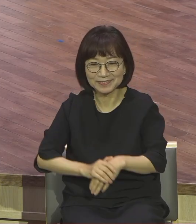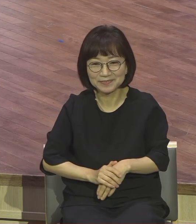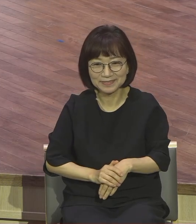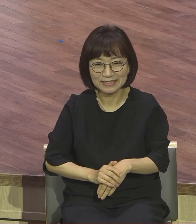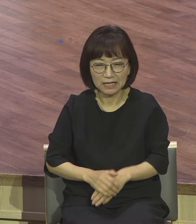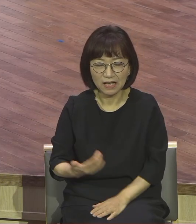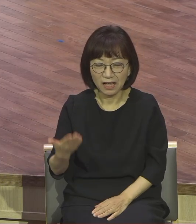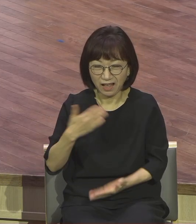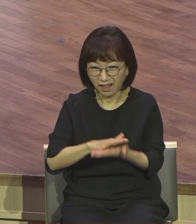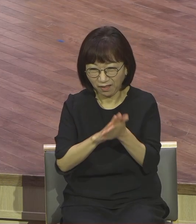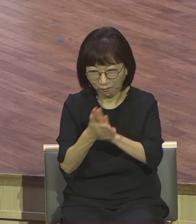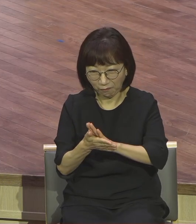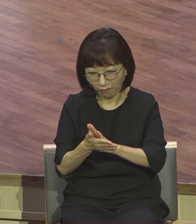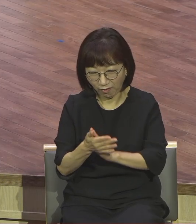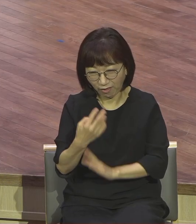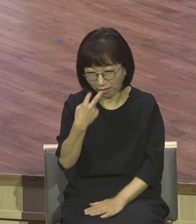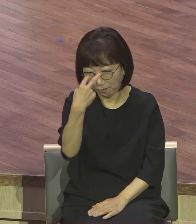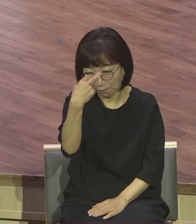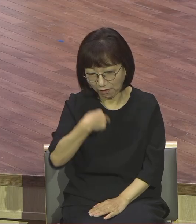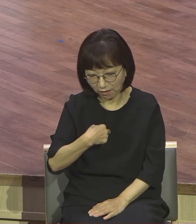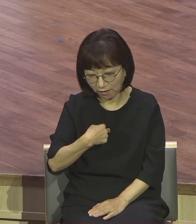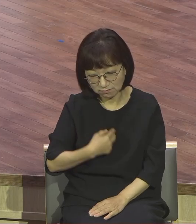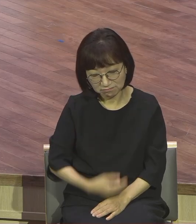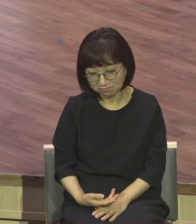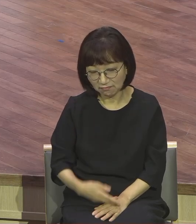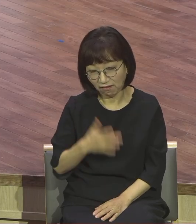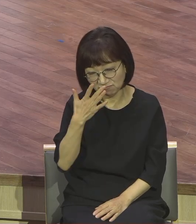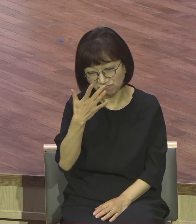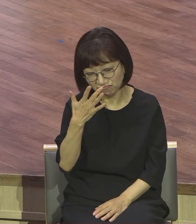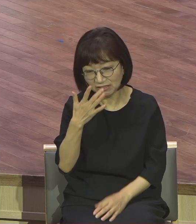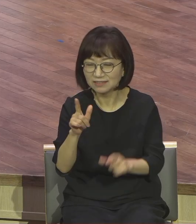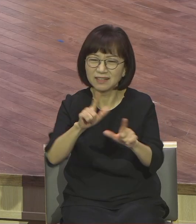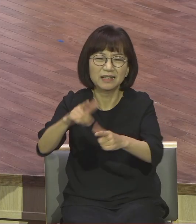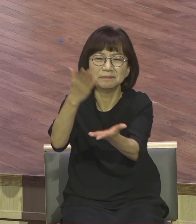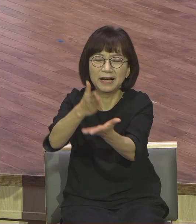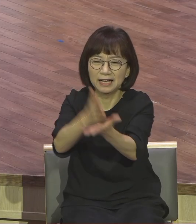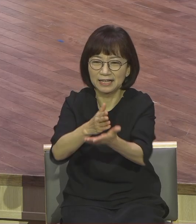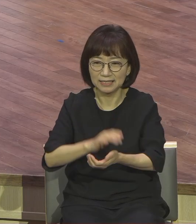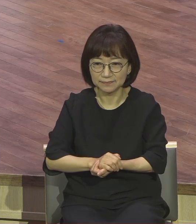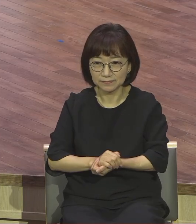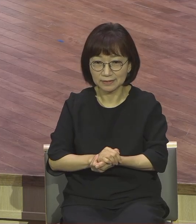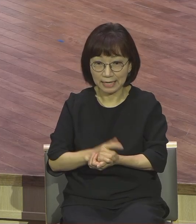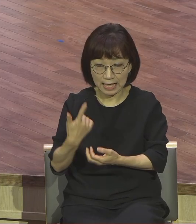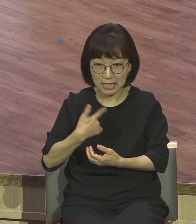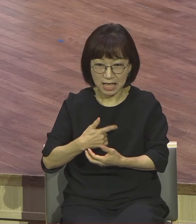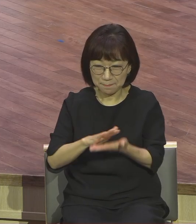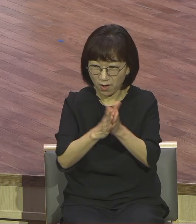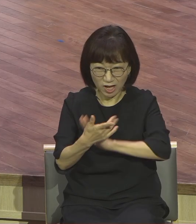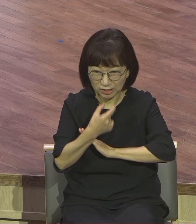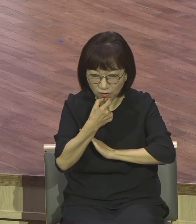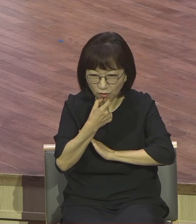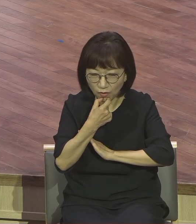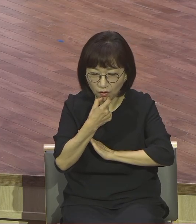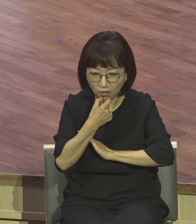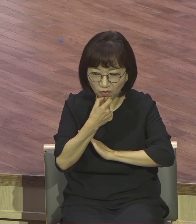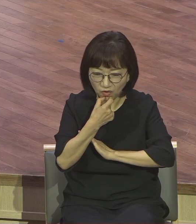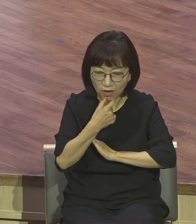빠져가지고 그래 사지 마시고 그런 사람 특징이 뭐냐 고집이 세요. 자기 주장이 세요.